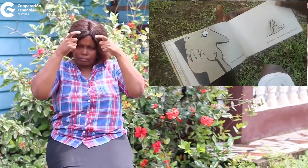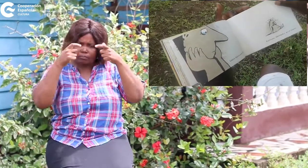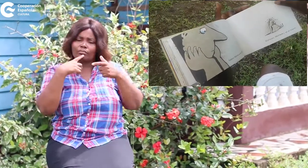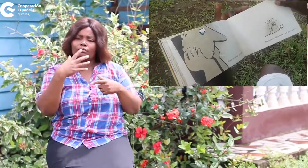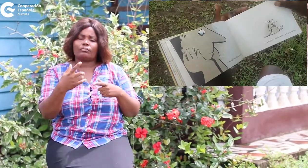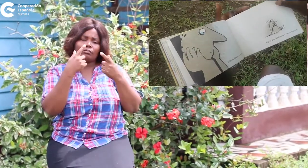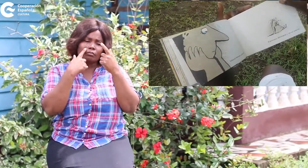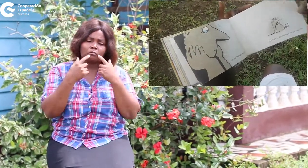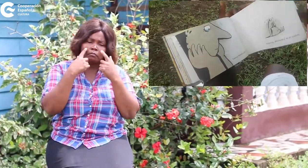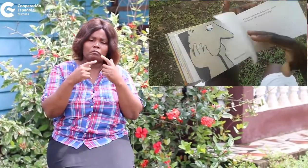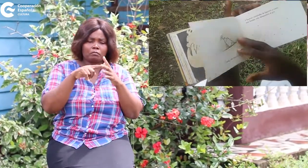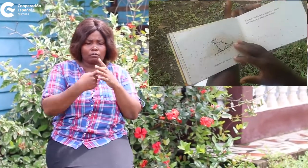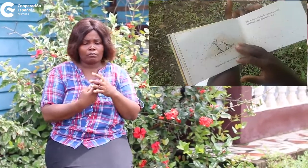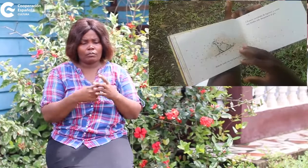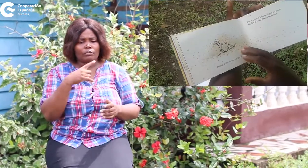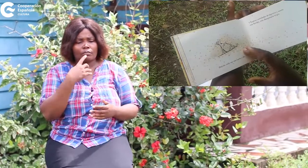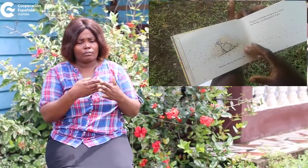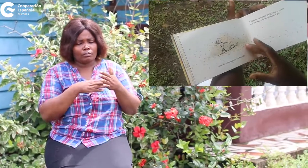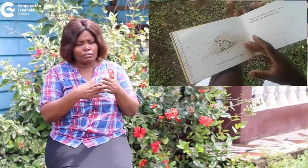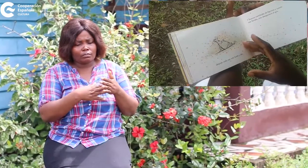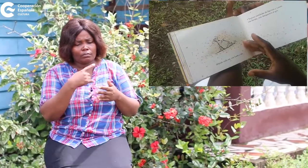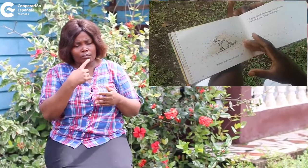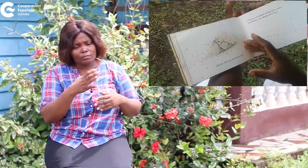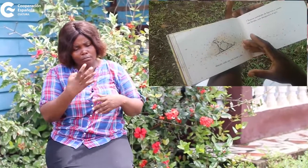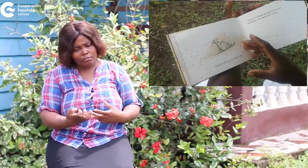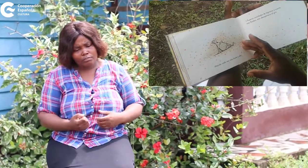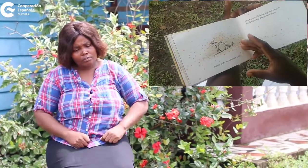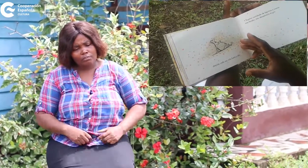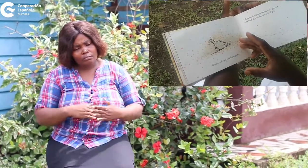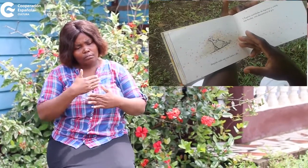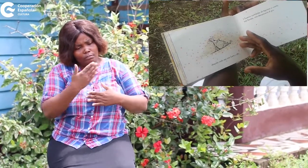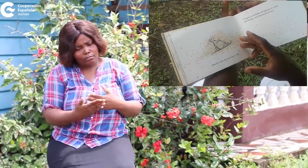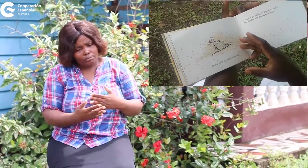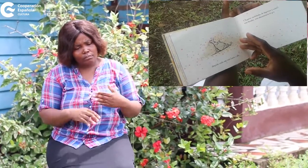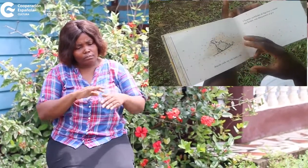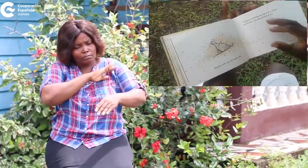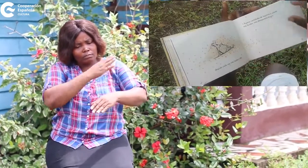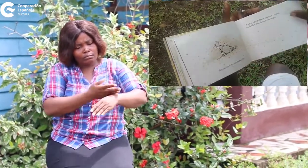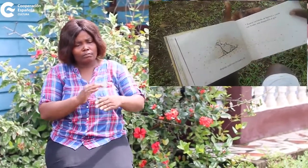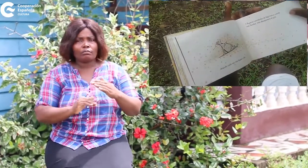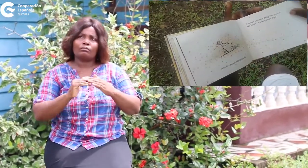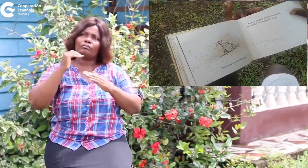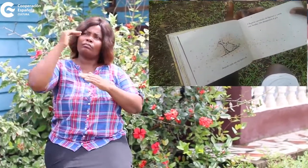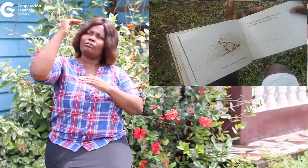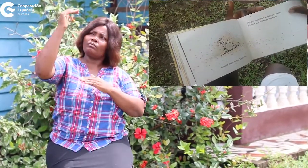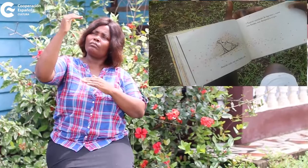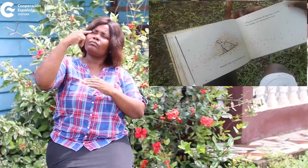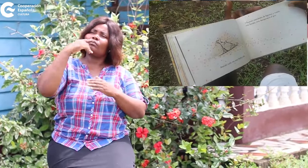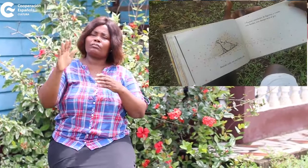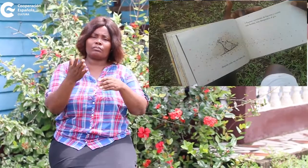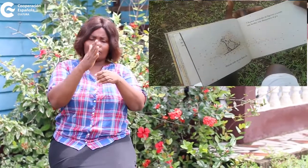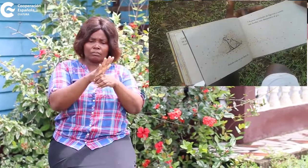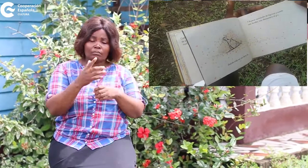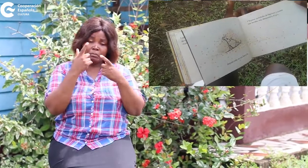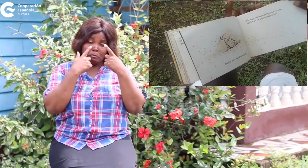debilmente, debilmente un susurro. Después, cada vez más fuerte y alto. Y fluyeron